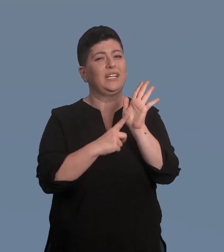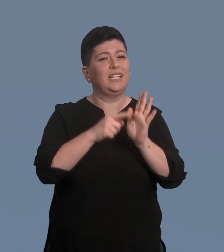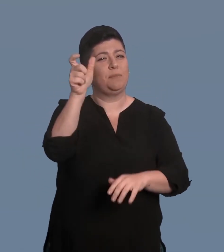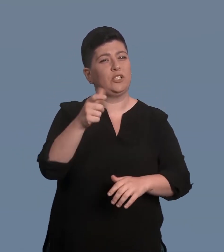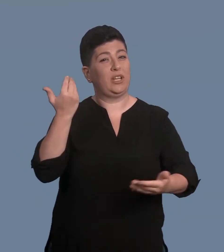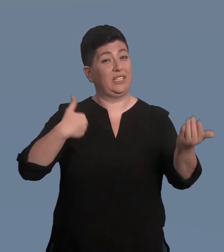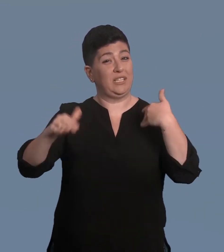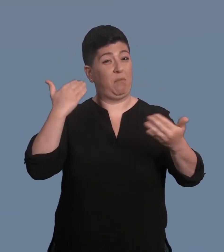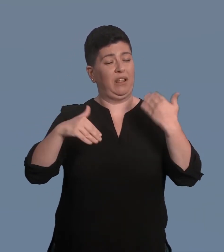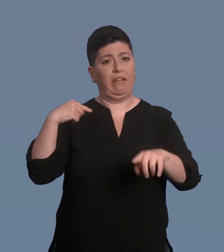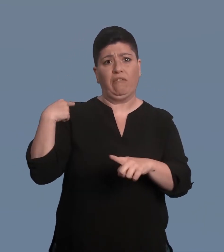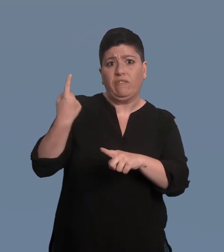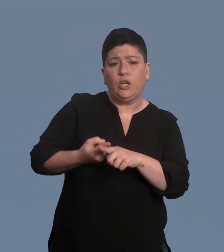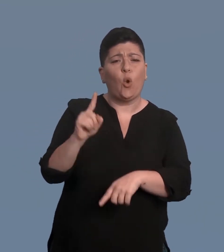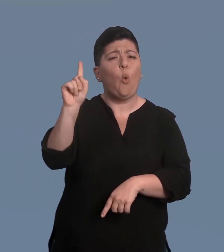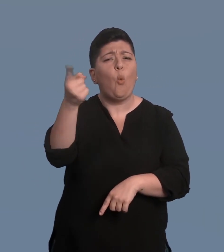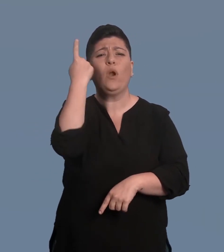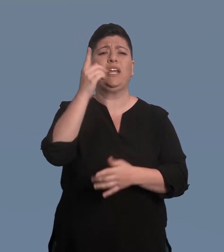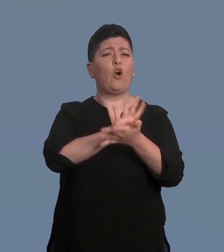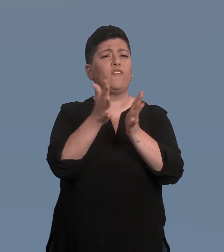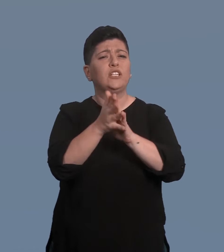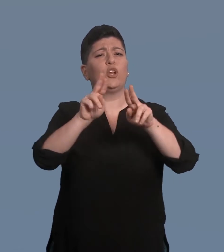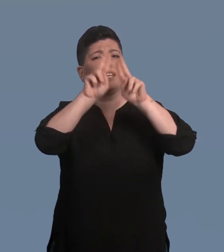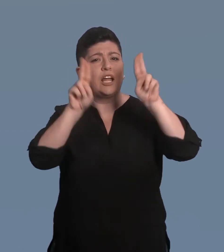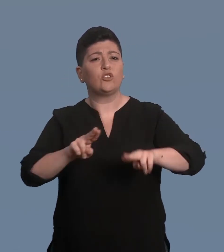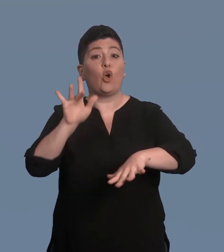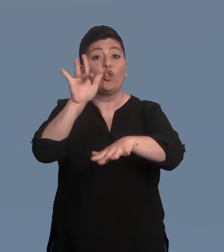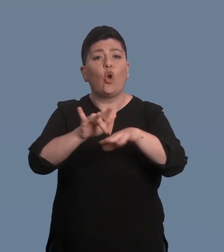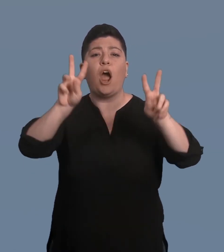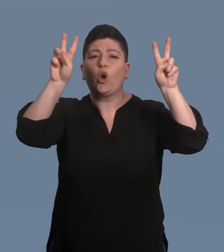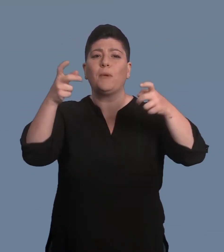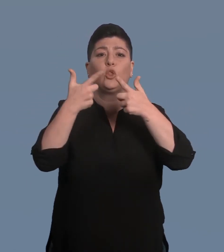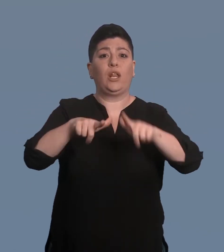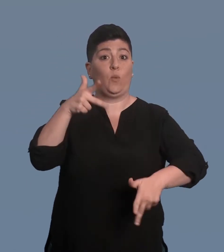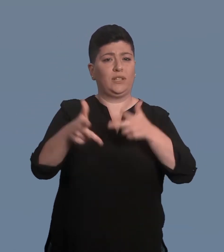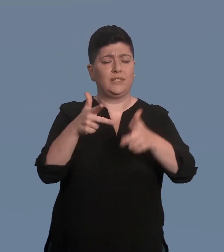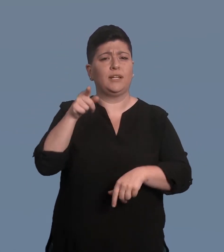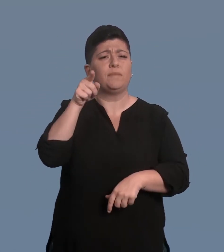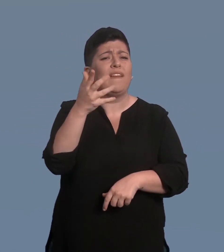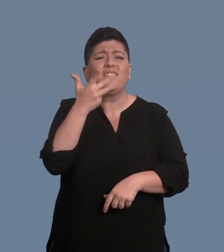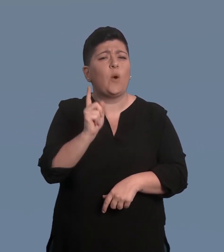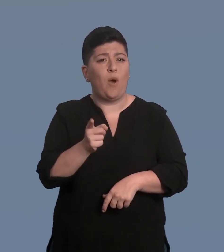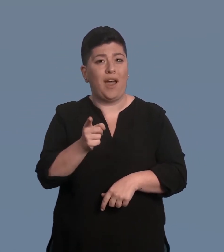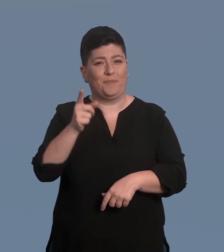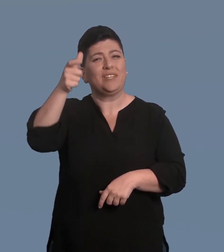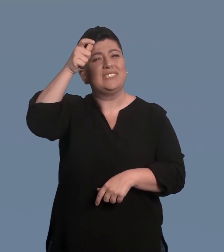Convenzione delle Nazioni Unite sui diritti delle persone con disabilità è finora l'unica convenzione internazionale che cita